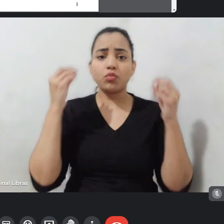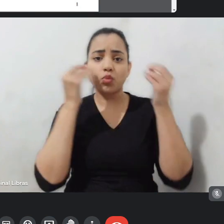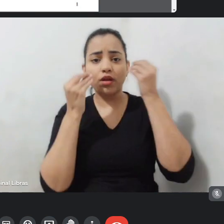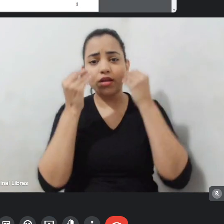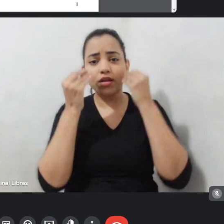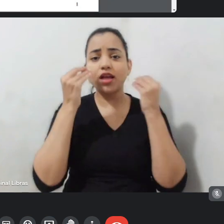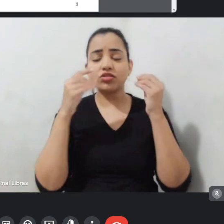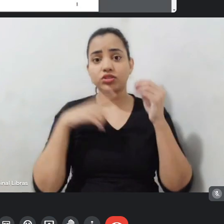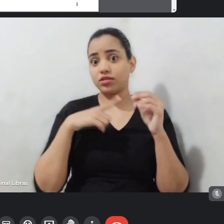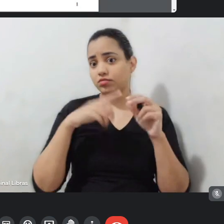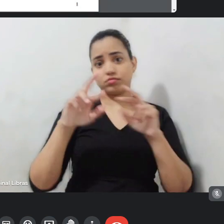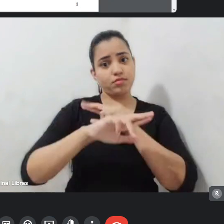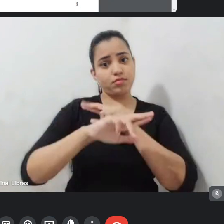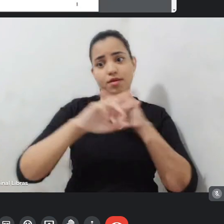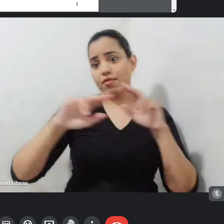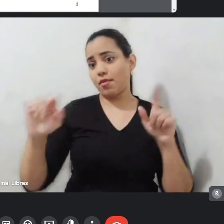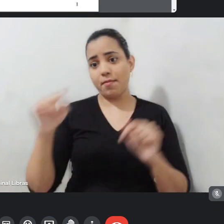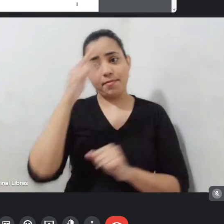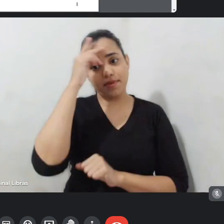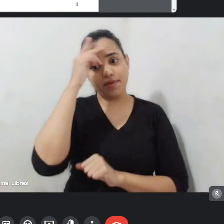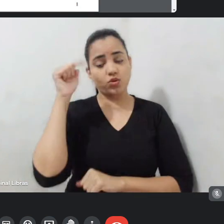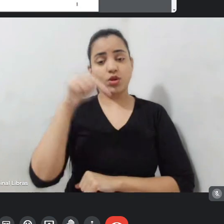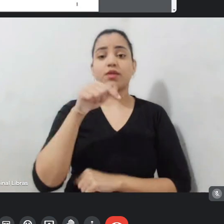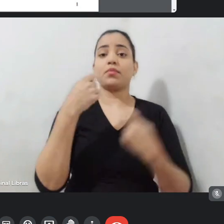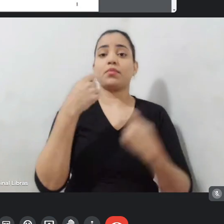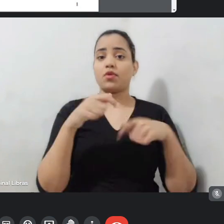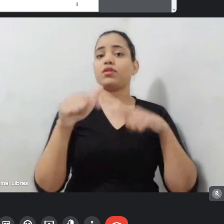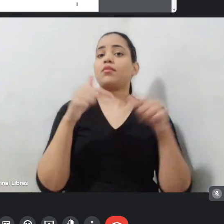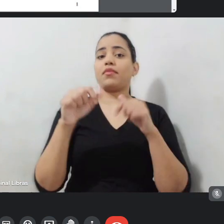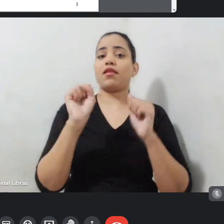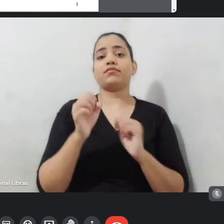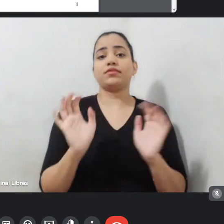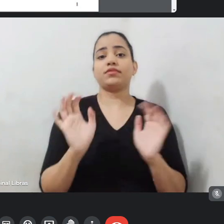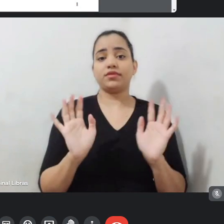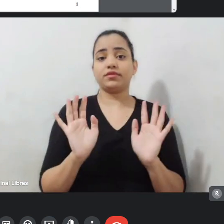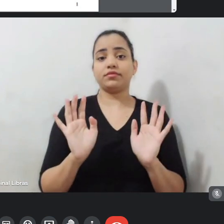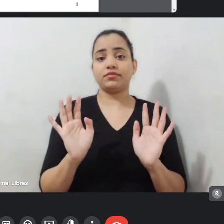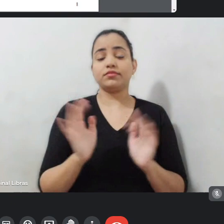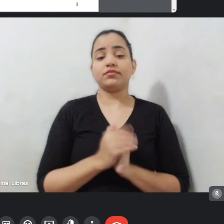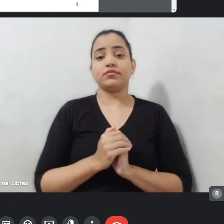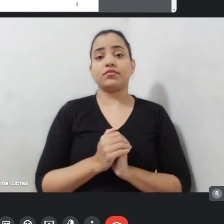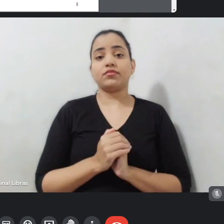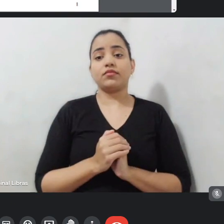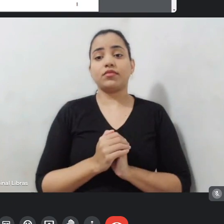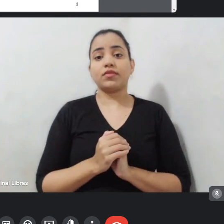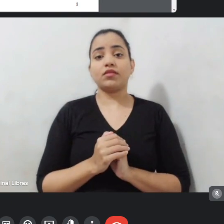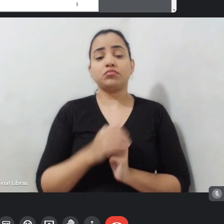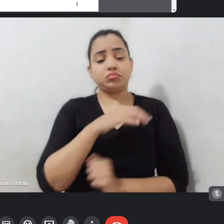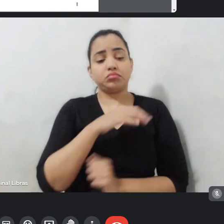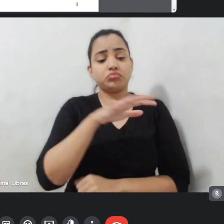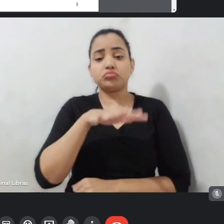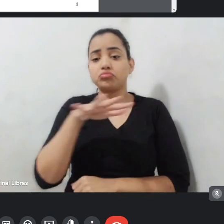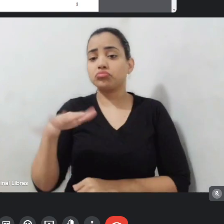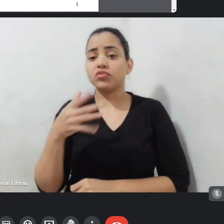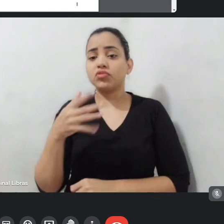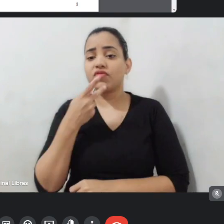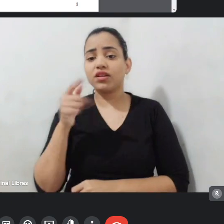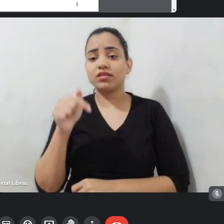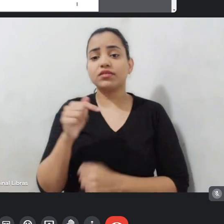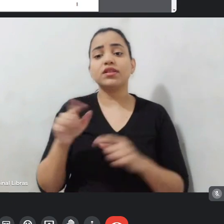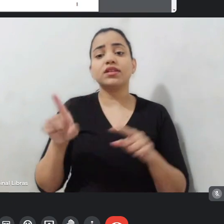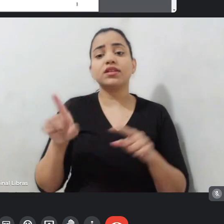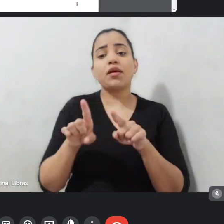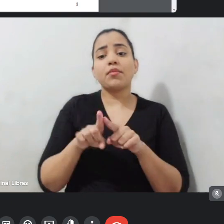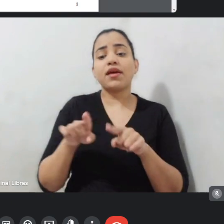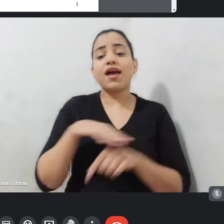figurino, com cenário, com esses setores conforme colocado aqui. E as áreas técnicas que vocês